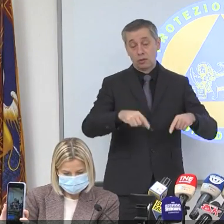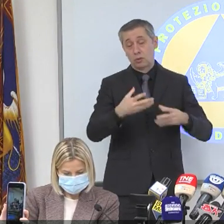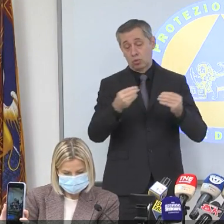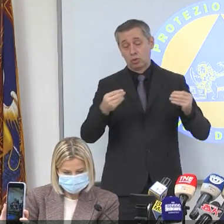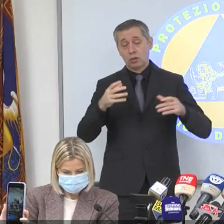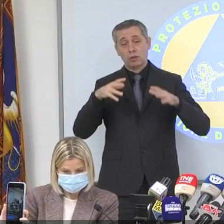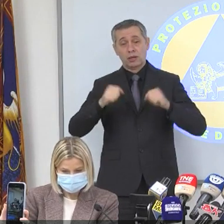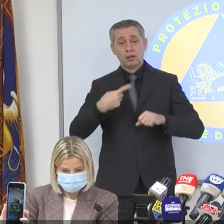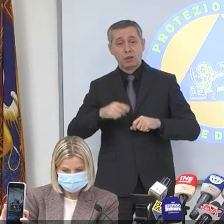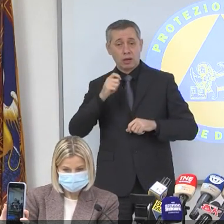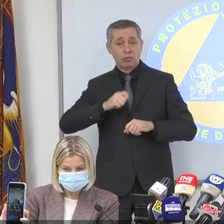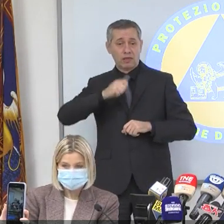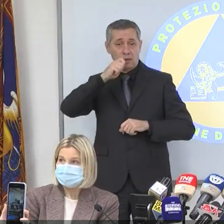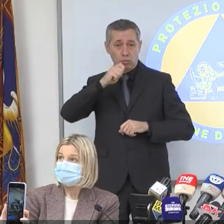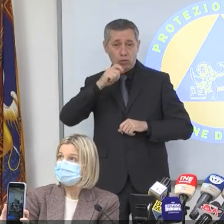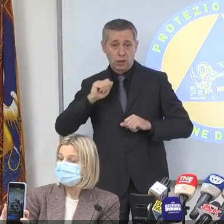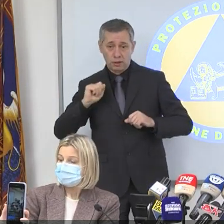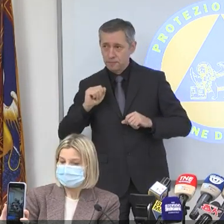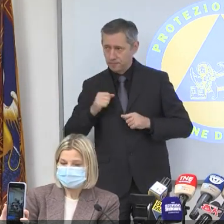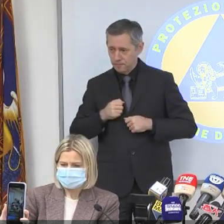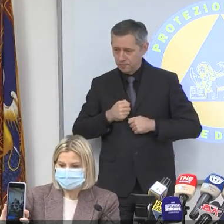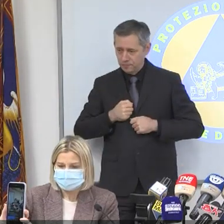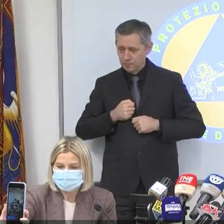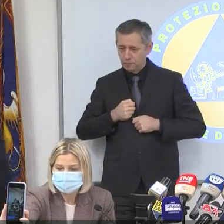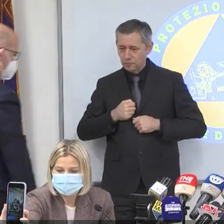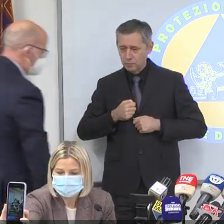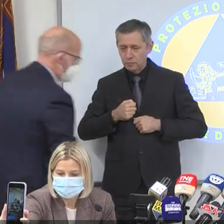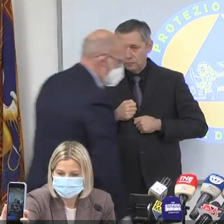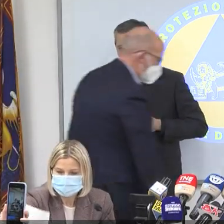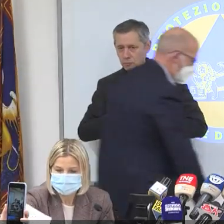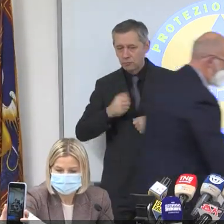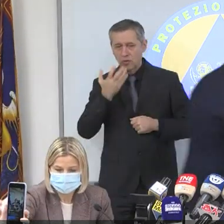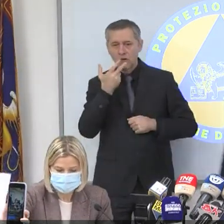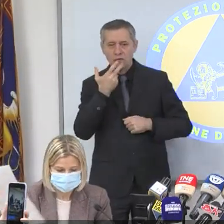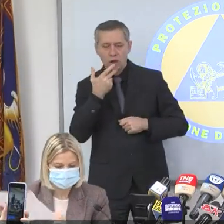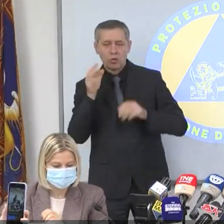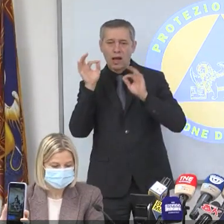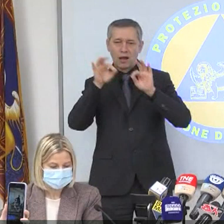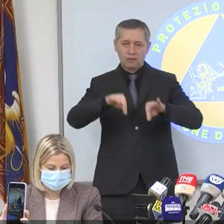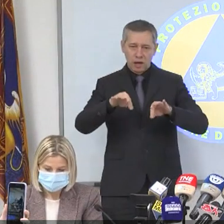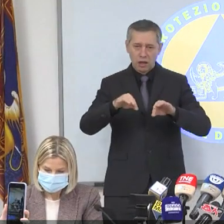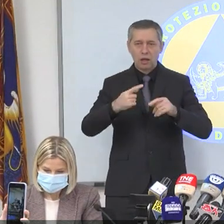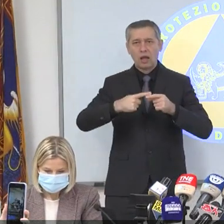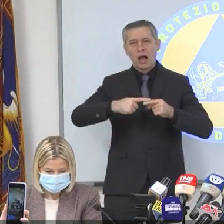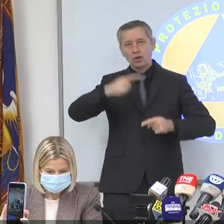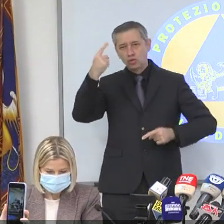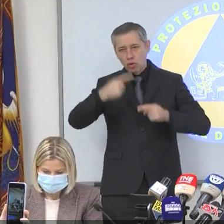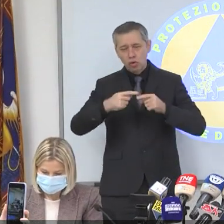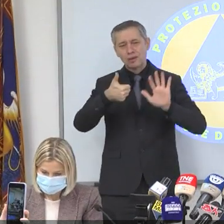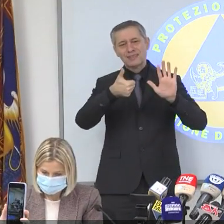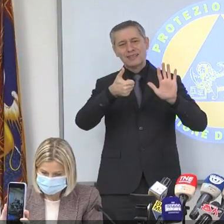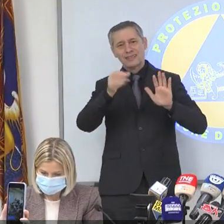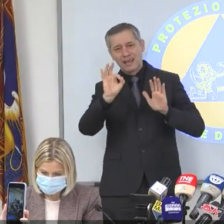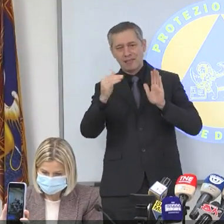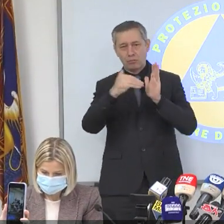Stiamo rimpinguando per tentare di arrivare a un target giornaliero di 60.000 dosi. 60.000